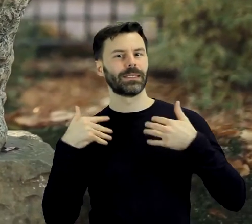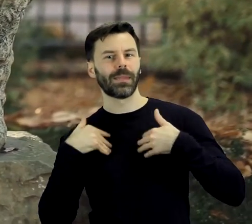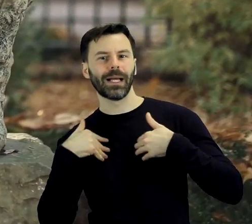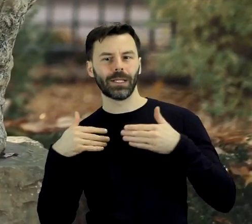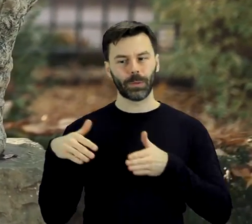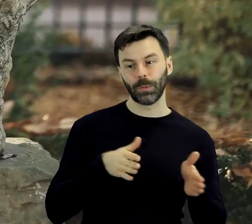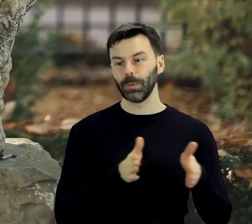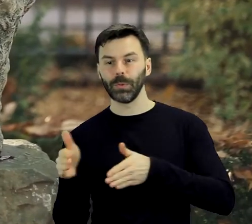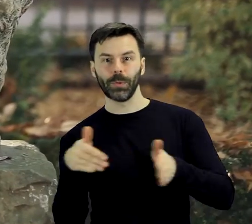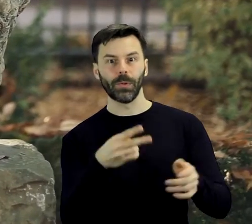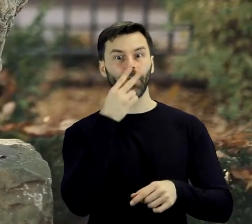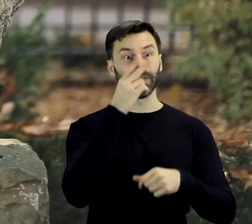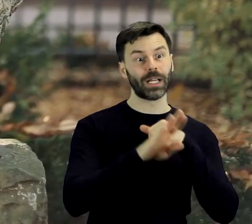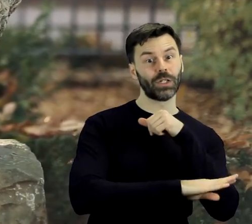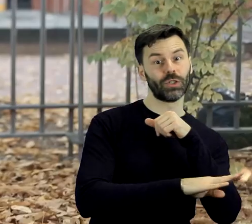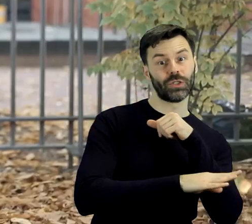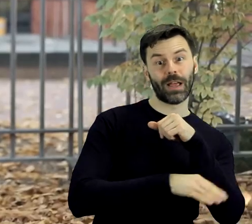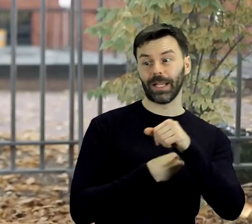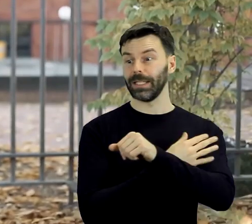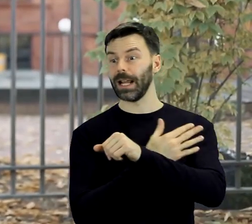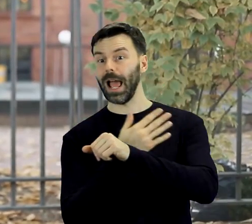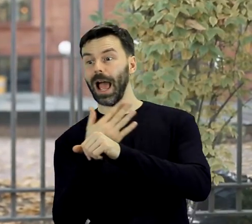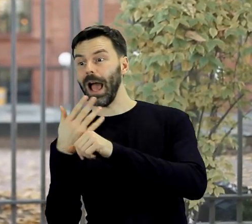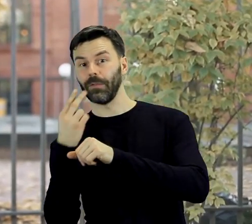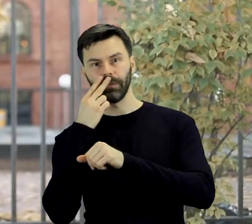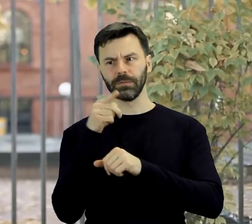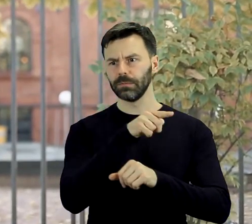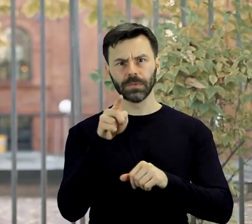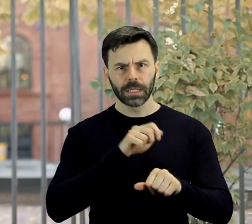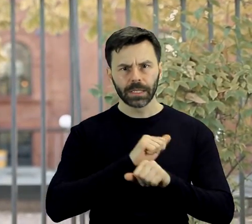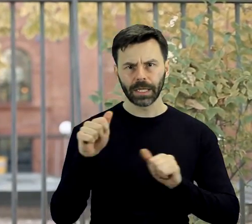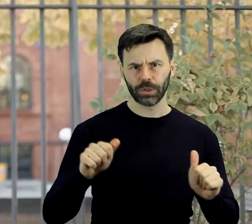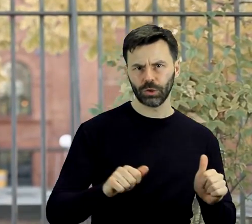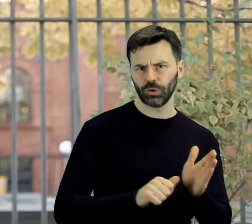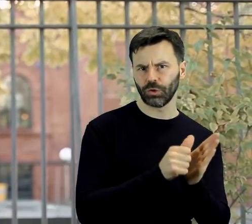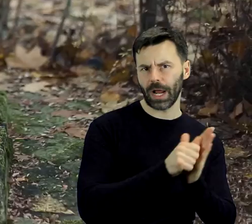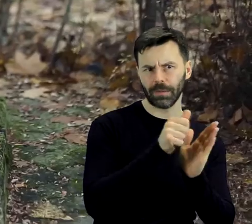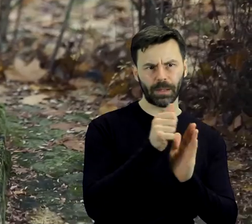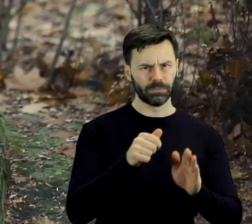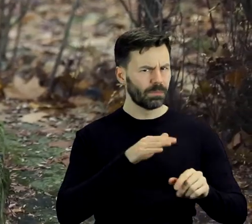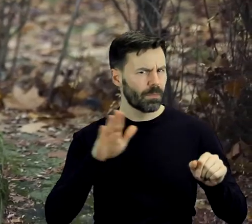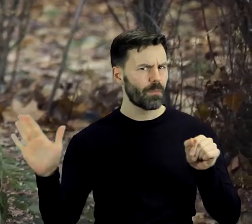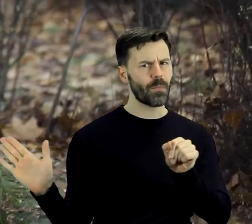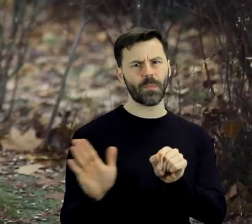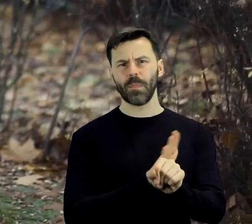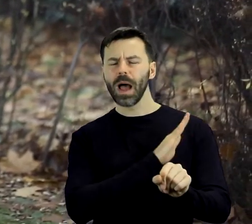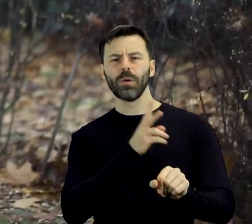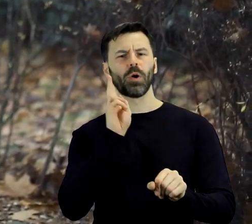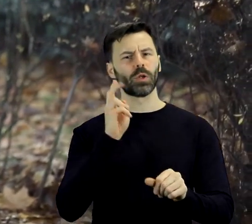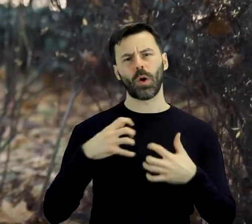Między drzewami, na trawnikach czy w zakamarkach żywopłotów znajdują się dzieła wybitnych artystów,